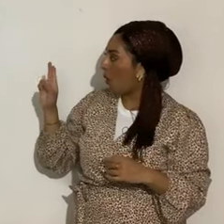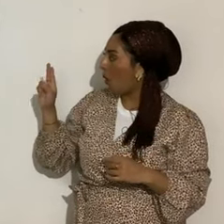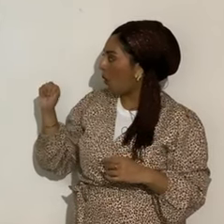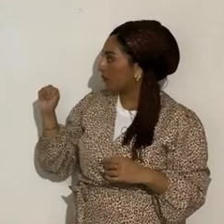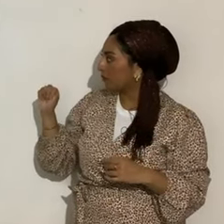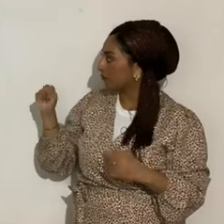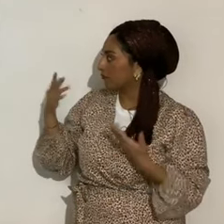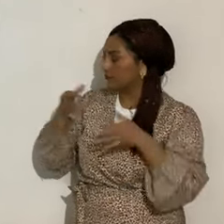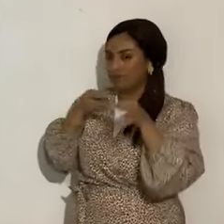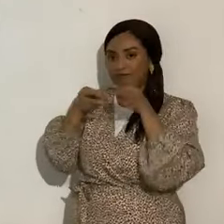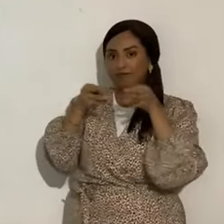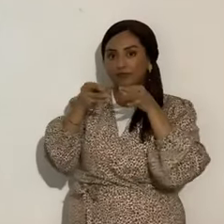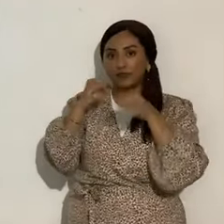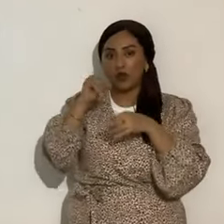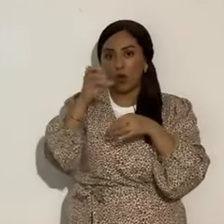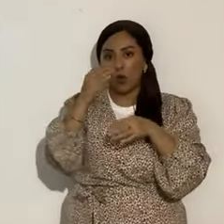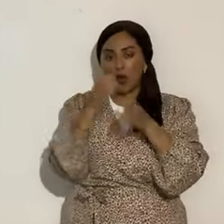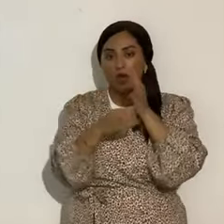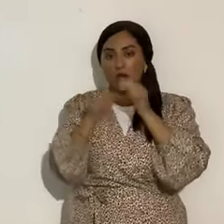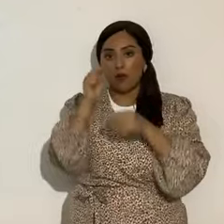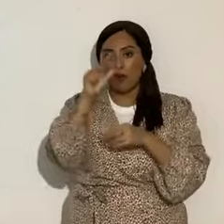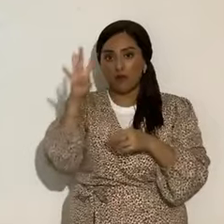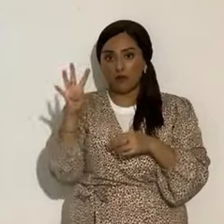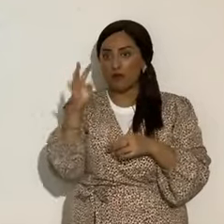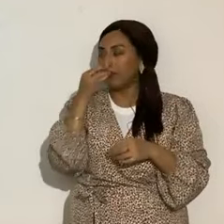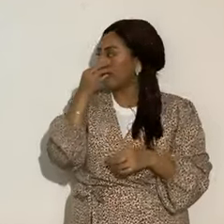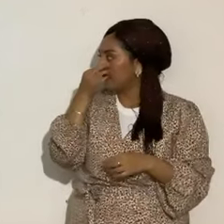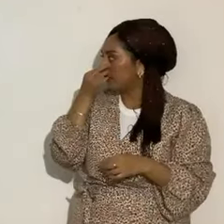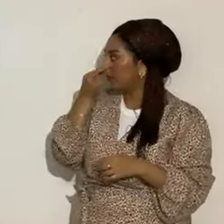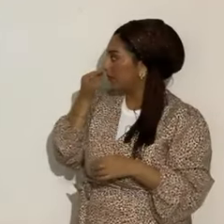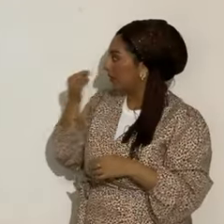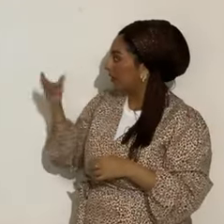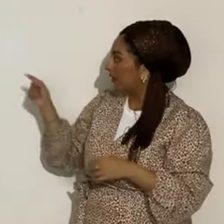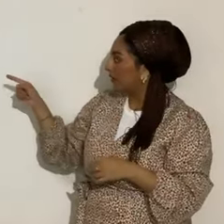administrada en Job 38, en los versos que leímos, y es el cazador.